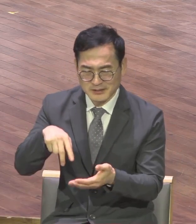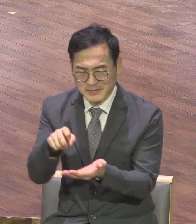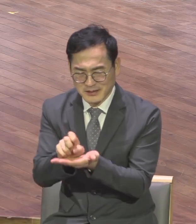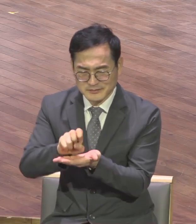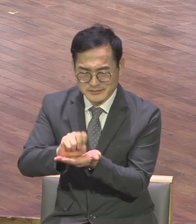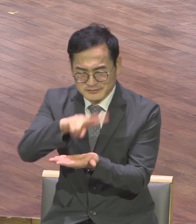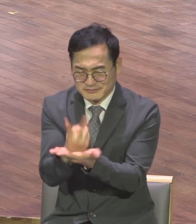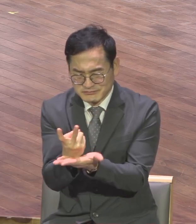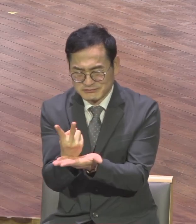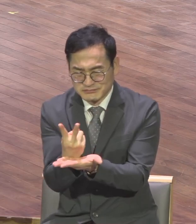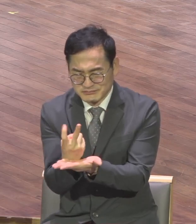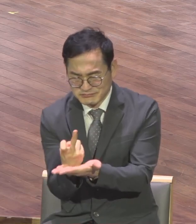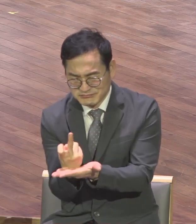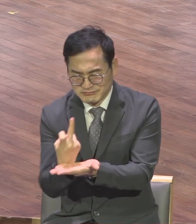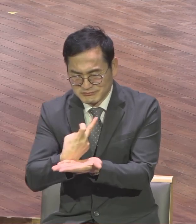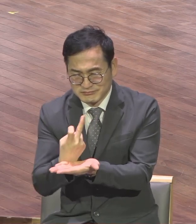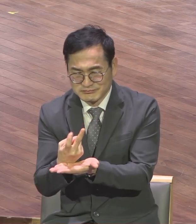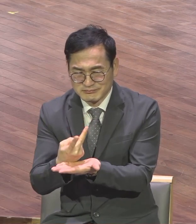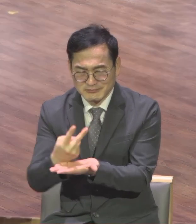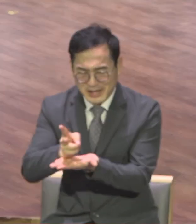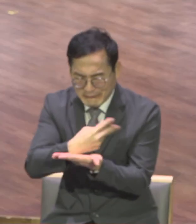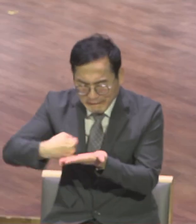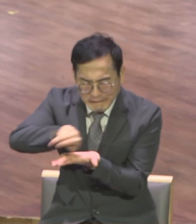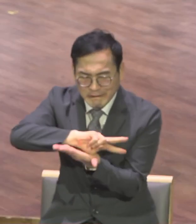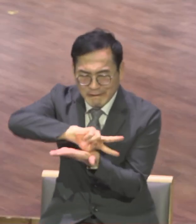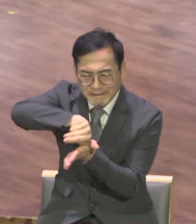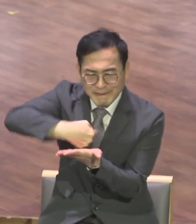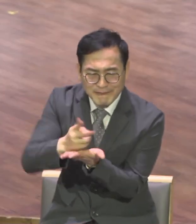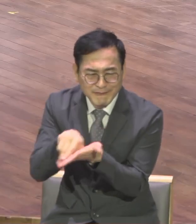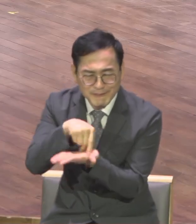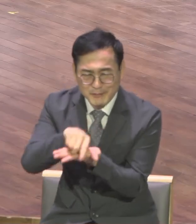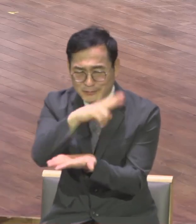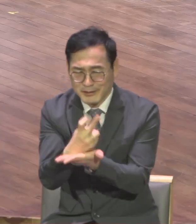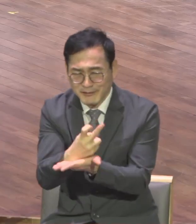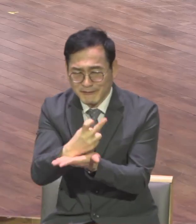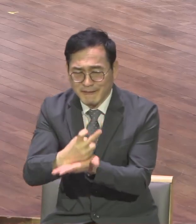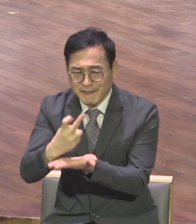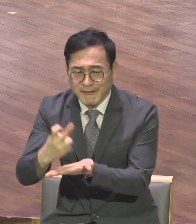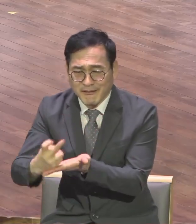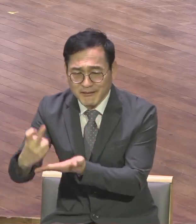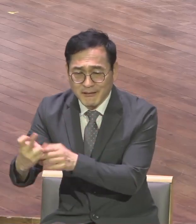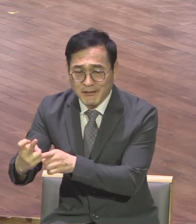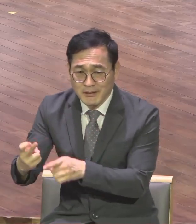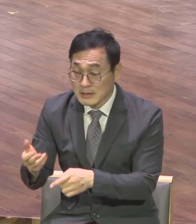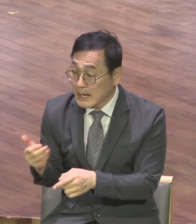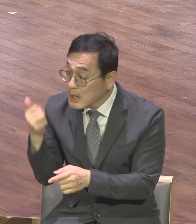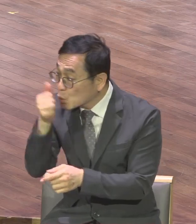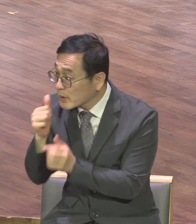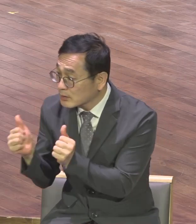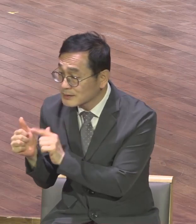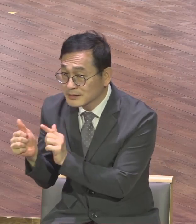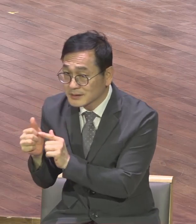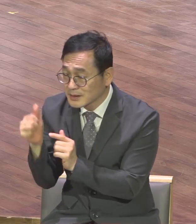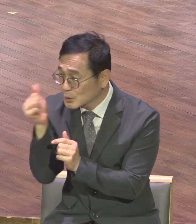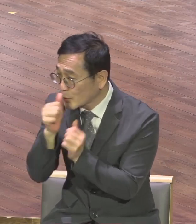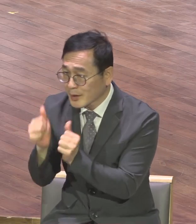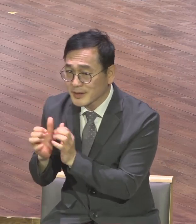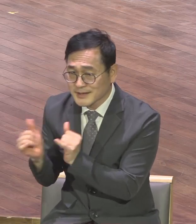있죠 그걸 하더라니까 나 그거 하는 줄 몰랐어 미 해병대 출신이잖아요 미 해병대 4년 동안